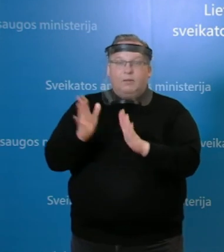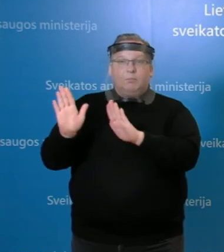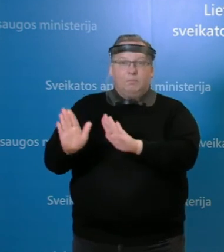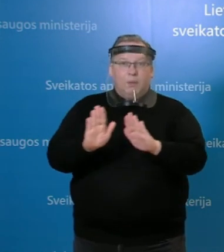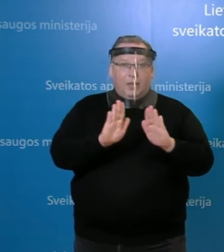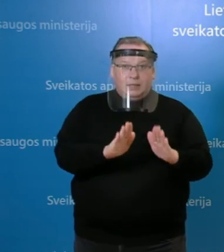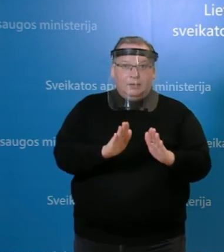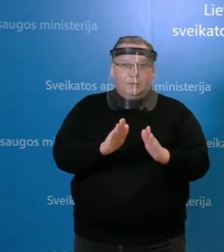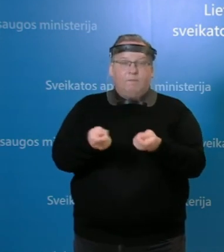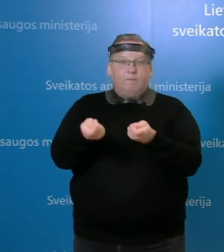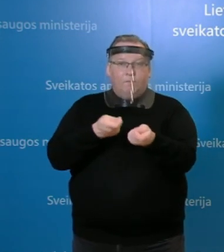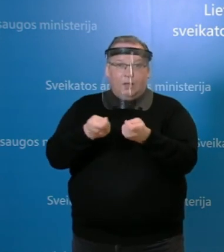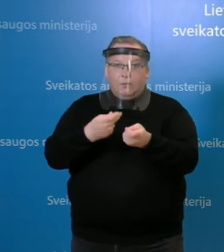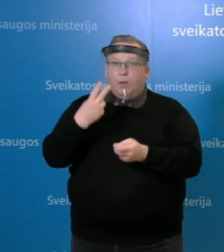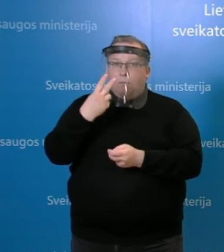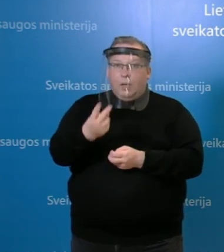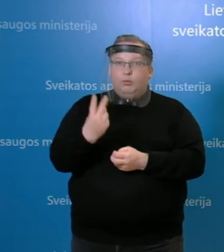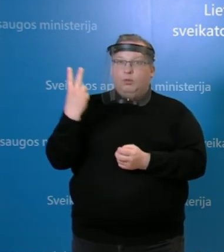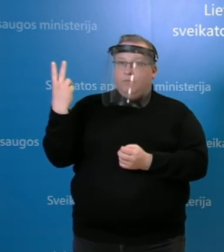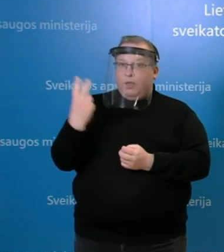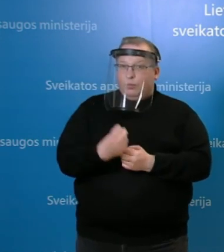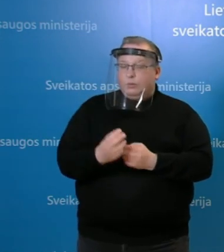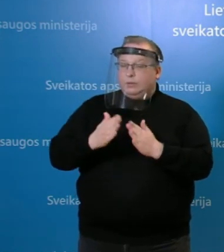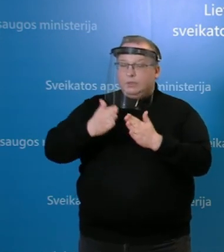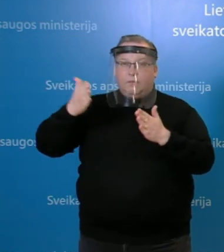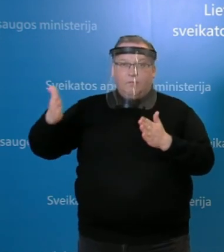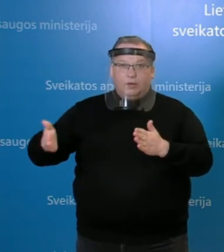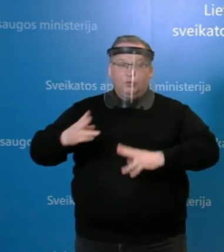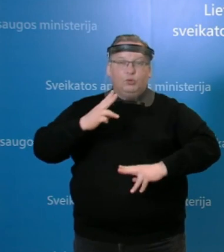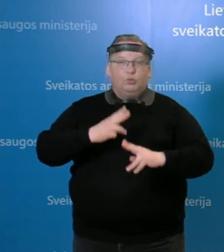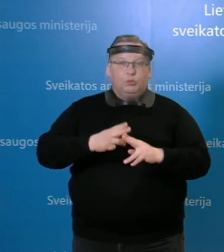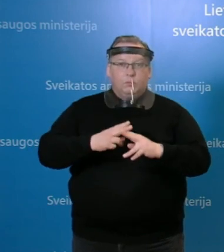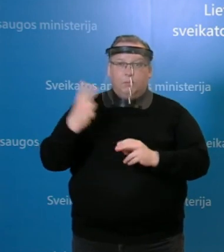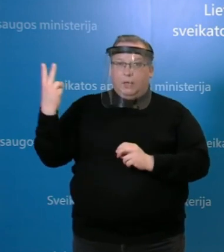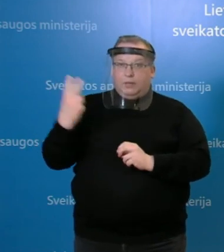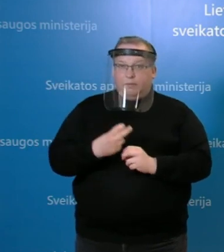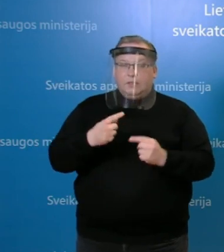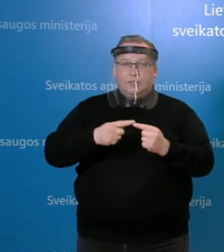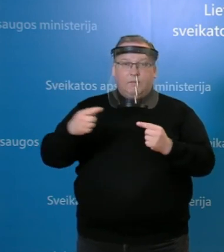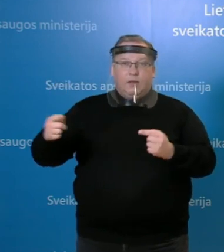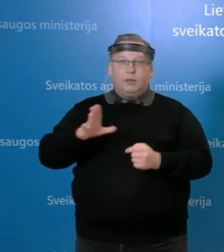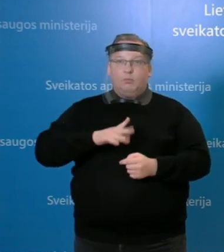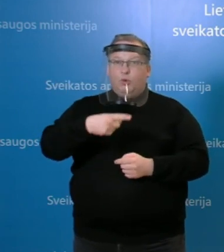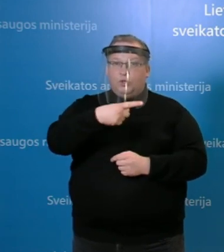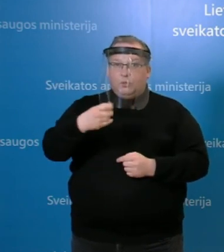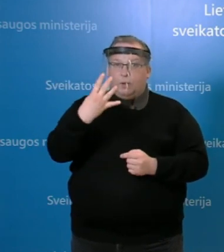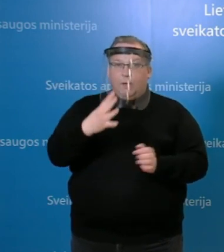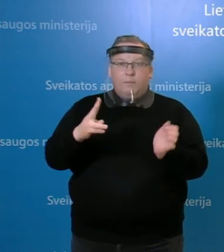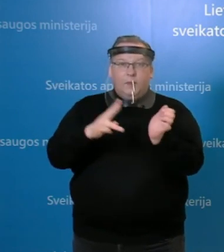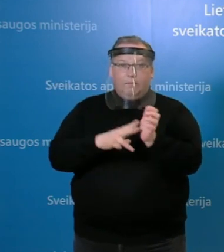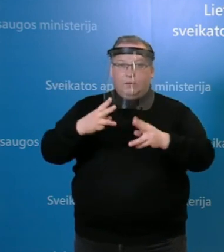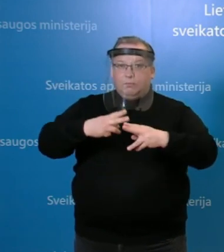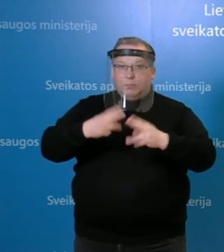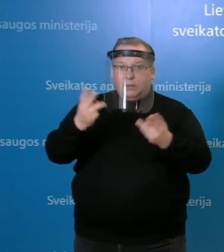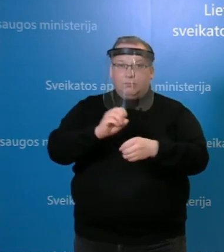valdyma matomų dviejų savaičių susirgymus, tai yra per dvi savaitės buvo 149 susirgymai, tai